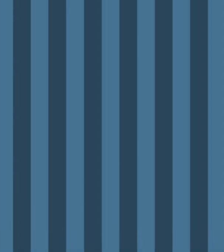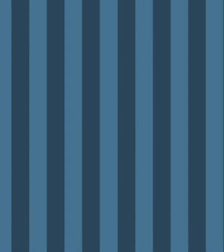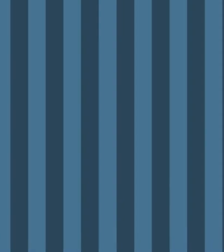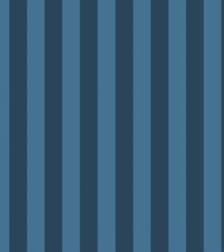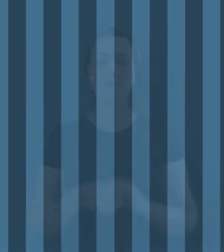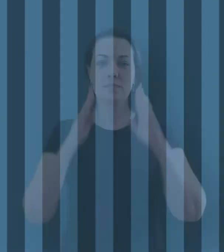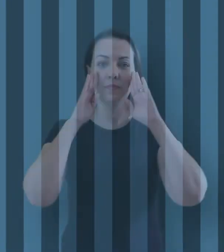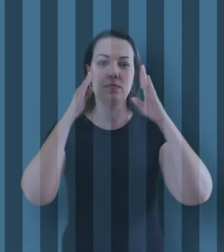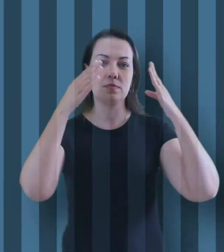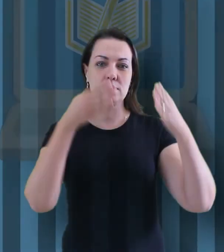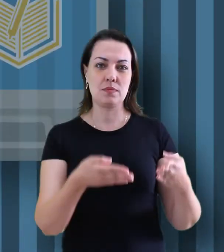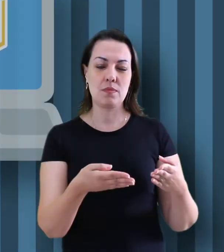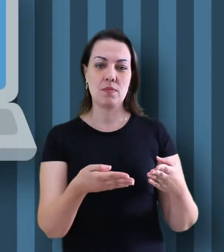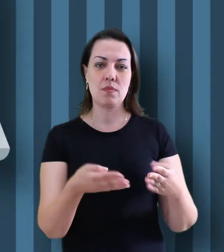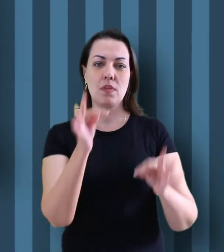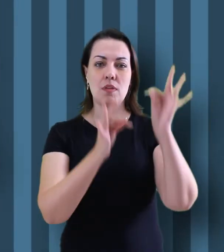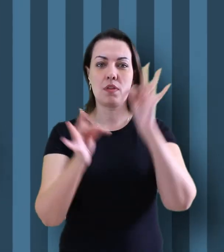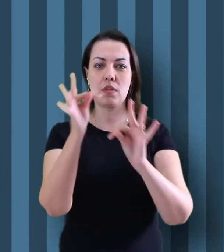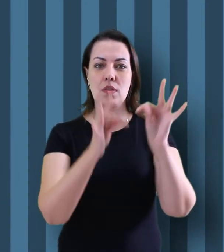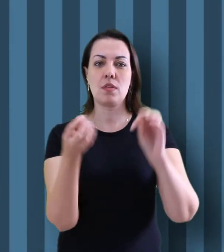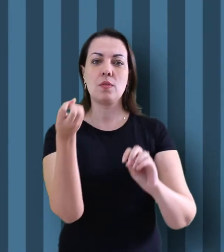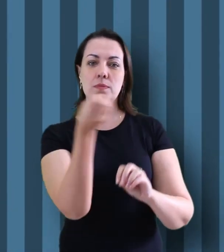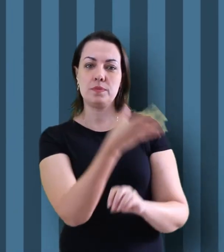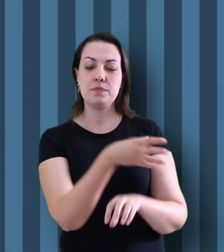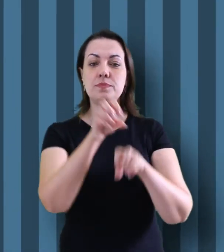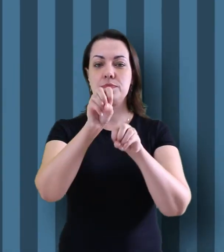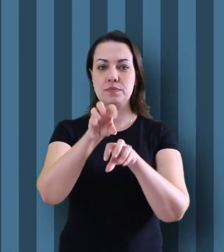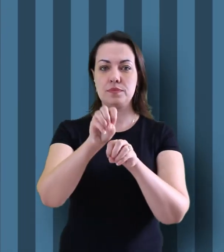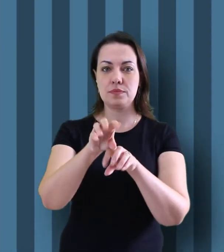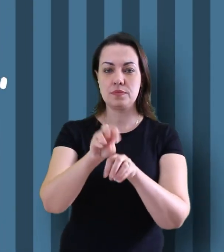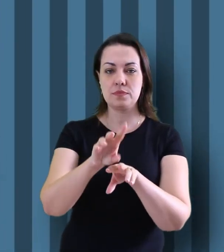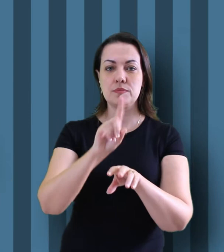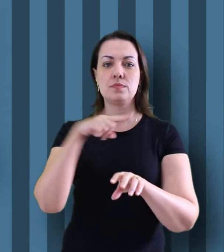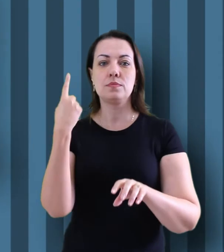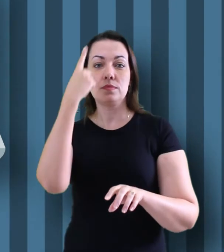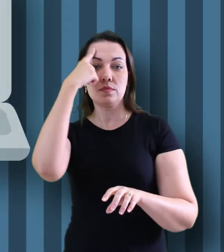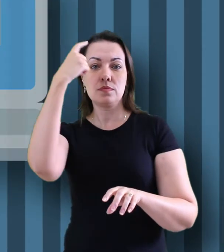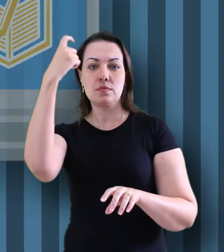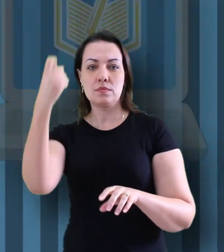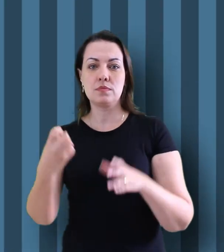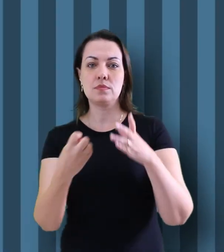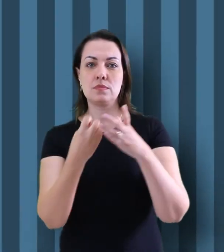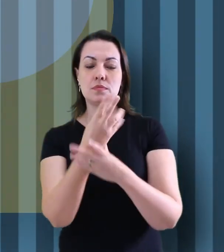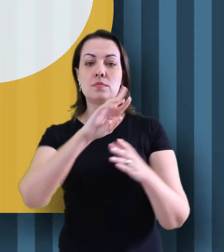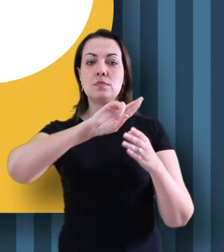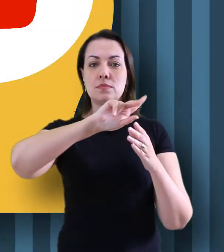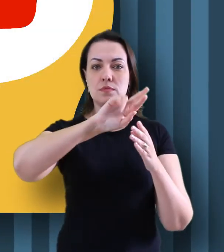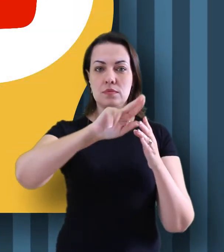Com o foco no campo das inovações tecnológicas e educacionais, estamos criando diferentes mídias para